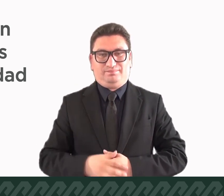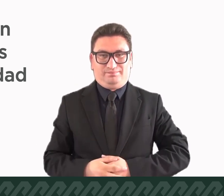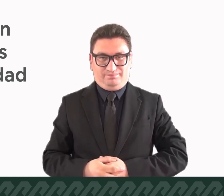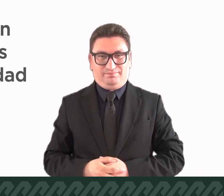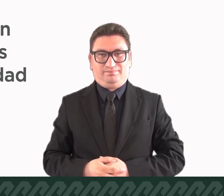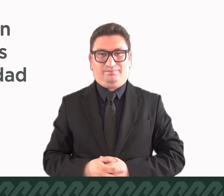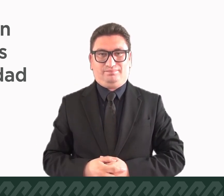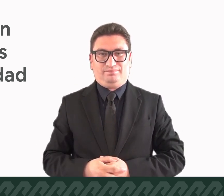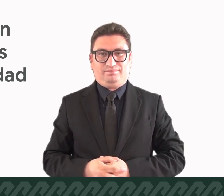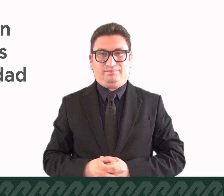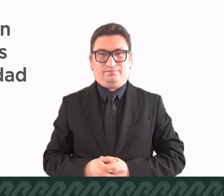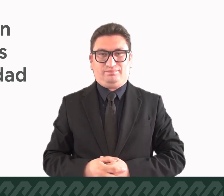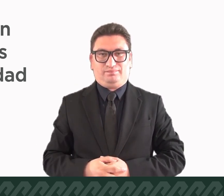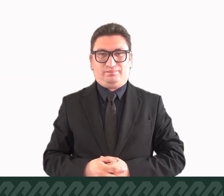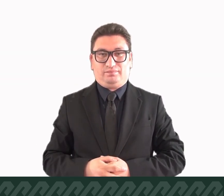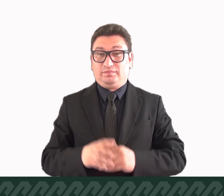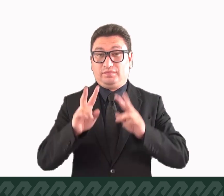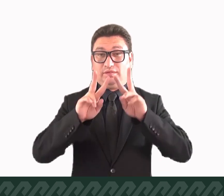-PCD.